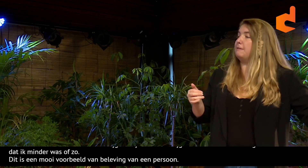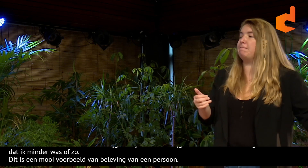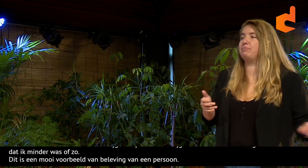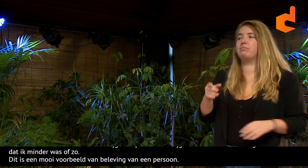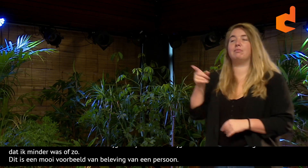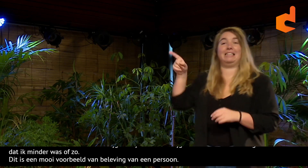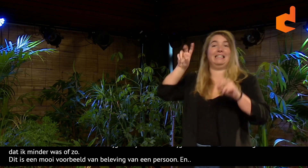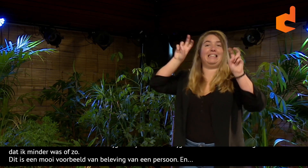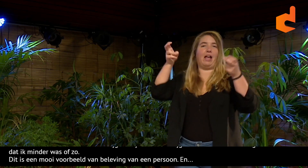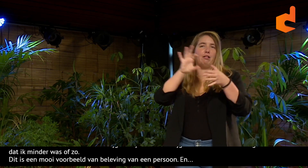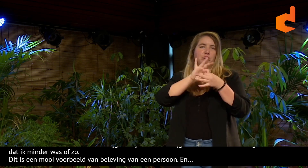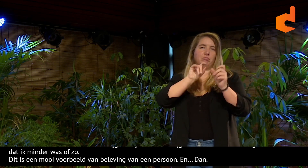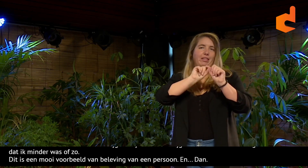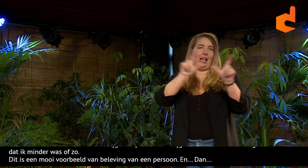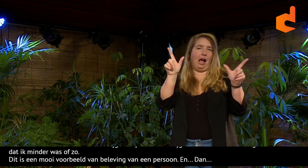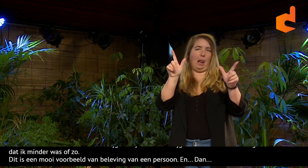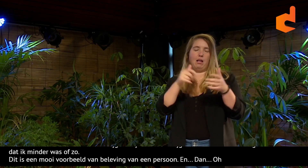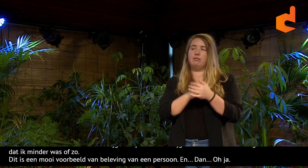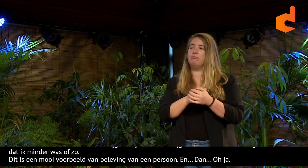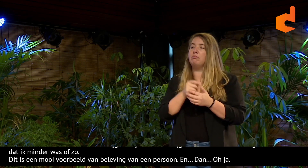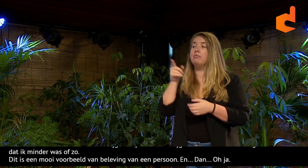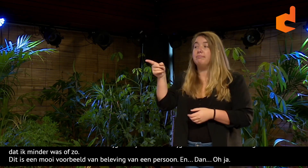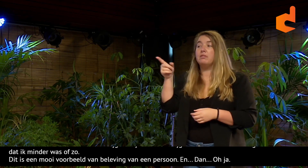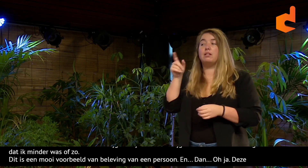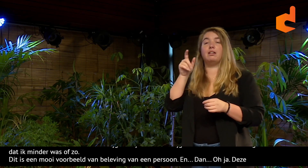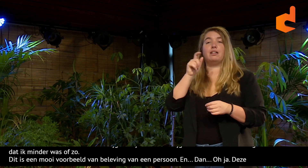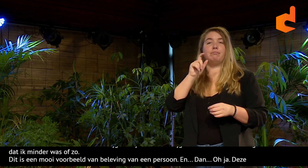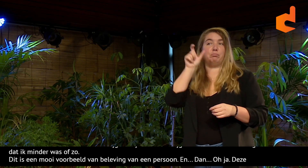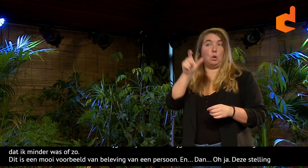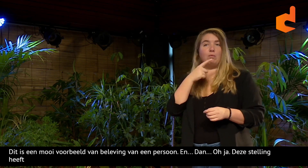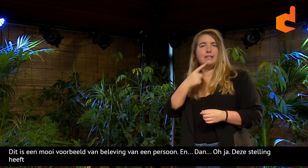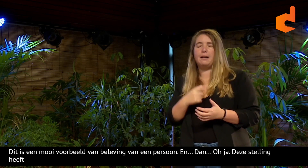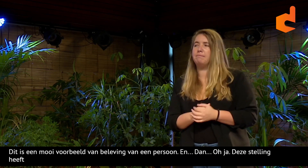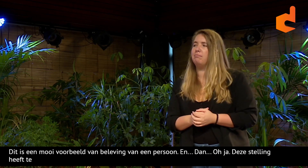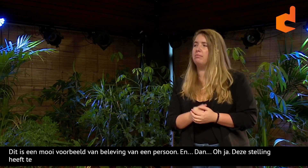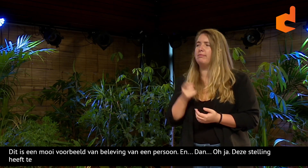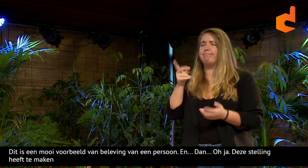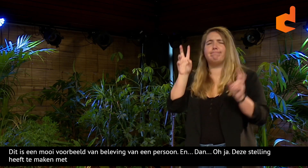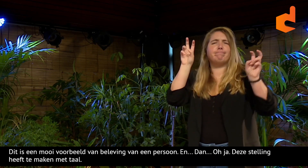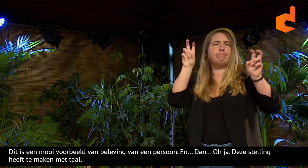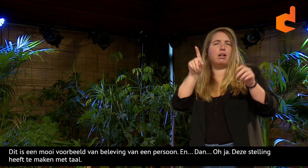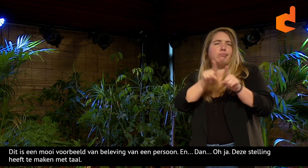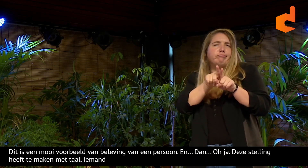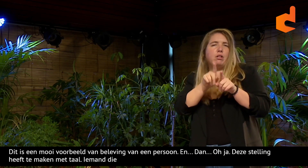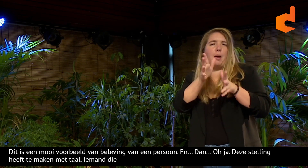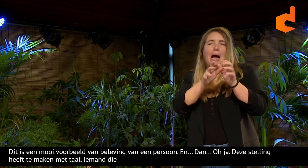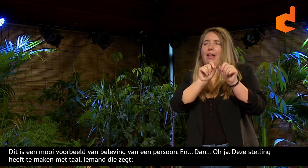En dan, oh ja, deze stelling, de volgende stelling heeft te maken met taal. Dus iemand die zegt,